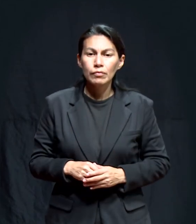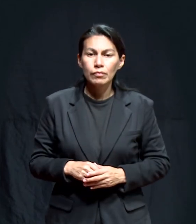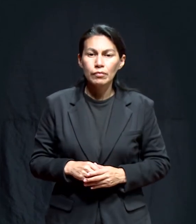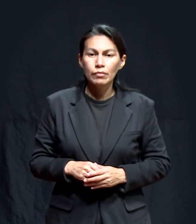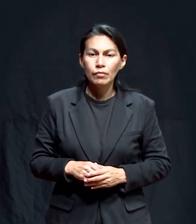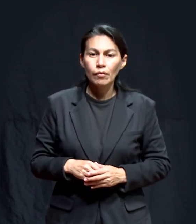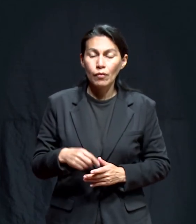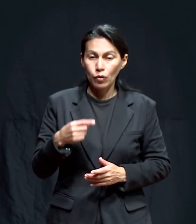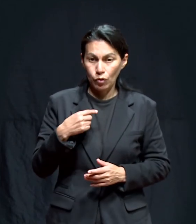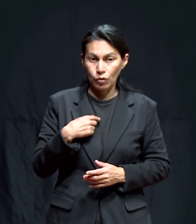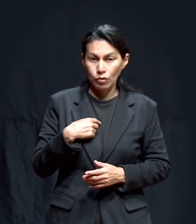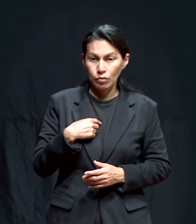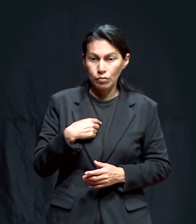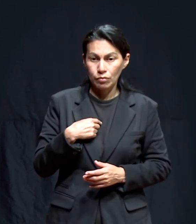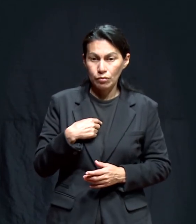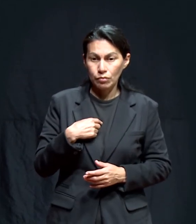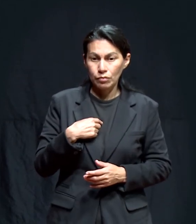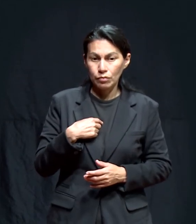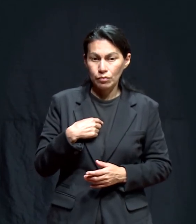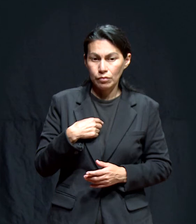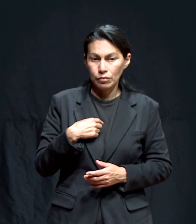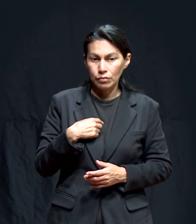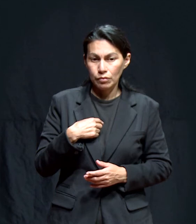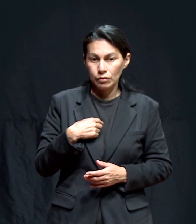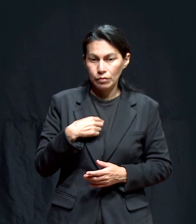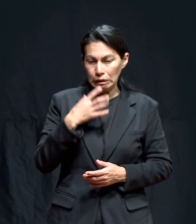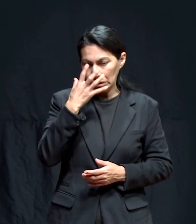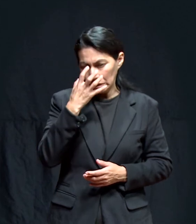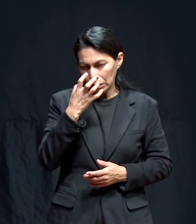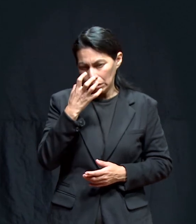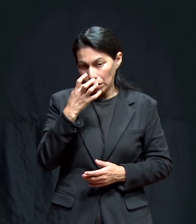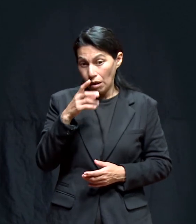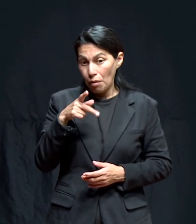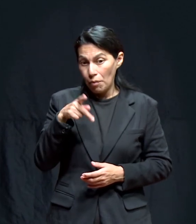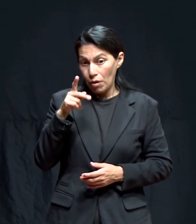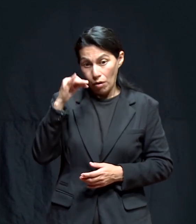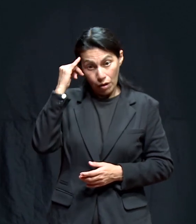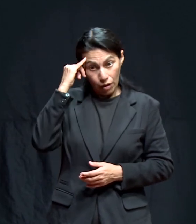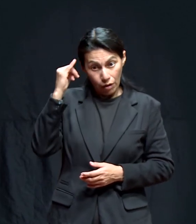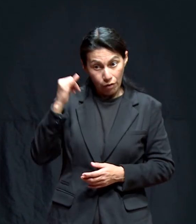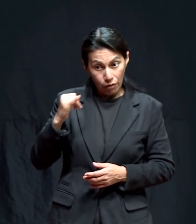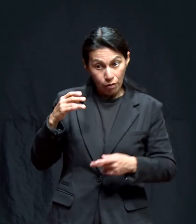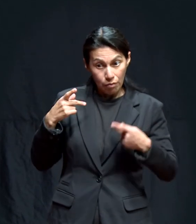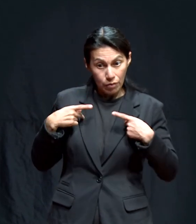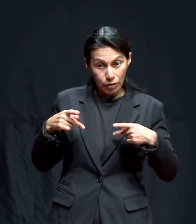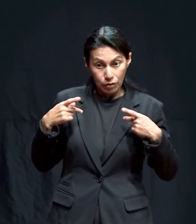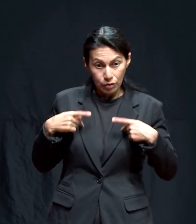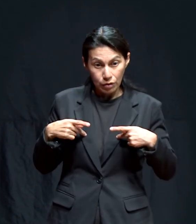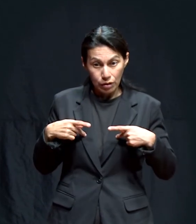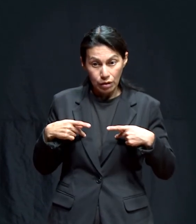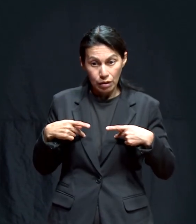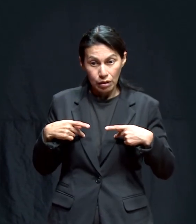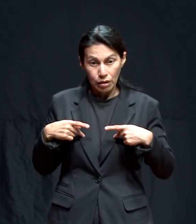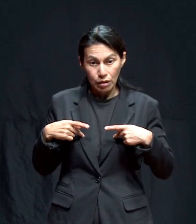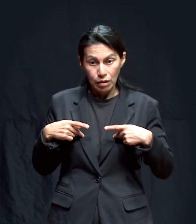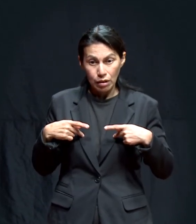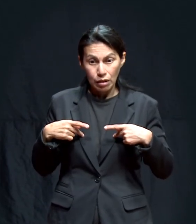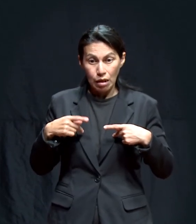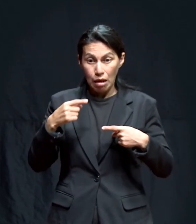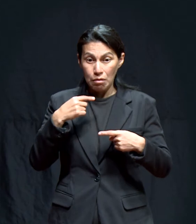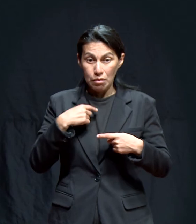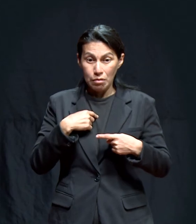Y tristemente, me metí mi memorándum, pero sí me castigó el jefe de personal. Sí me castigó.